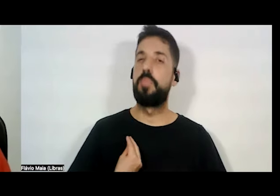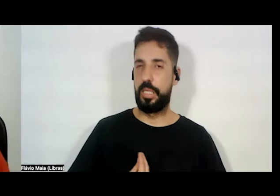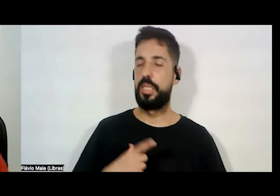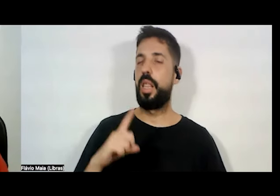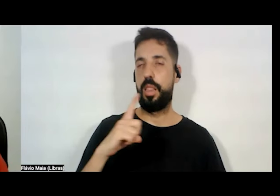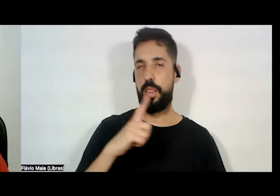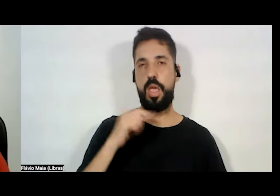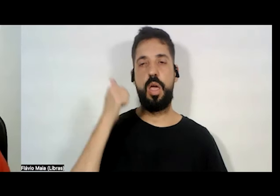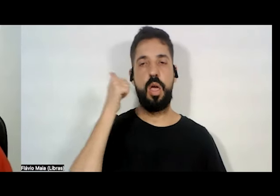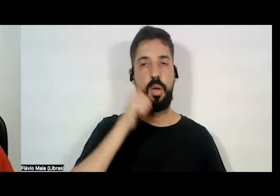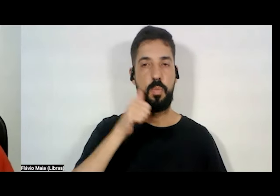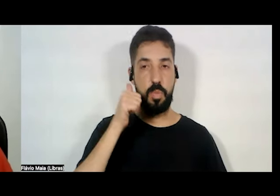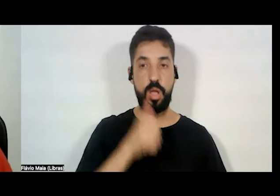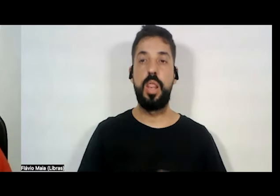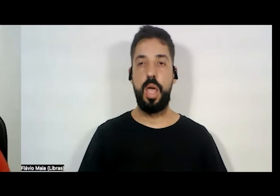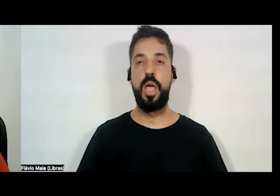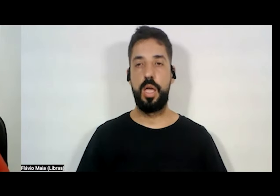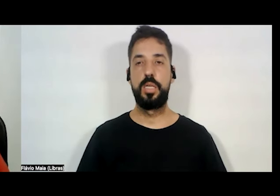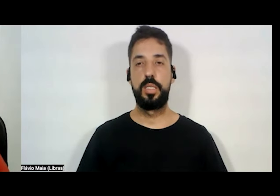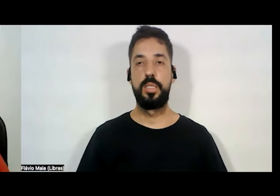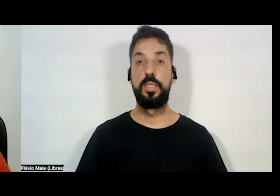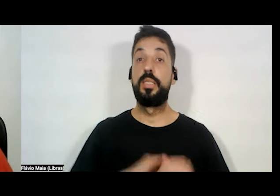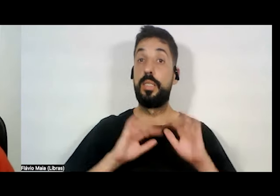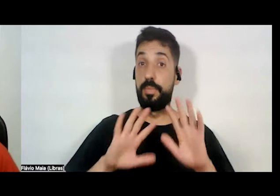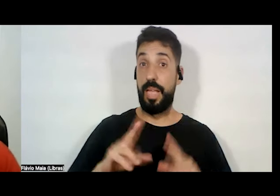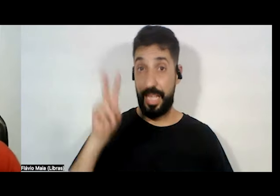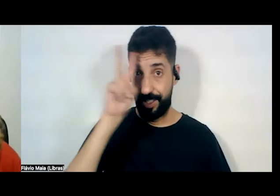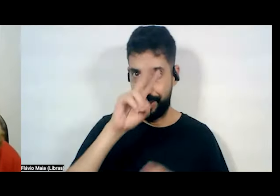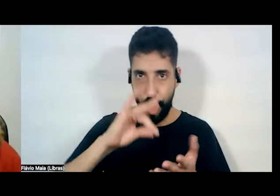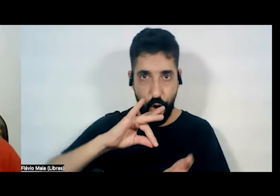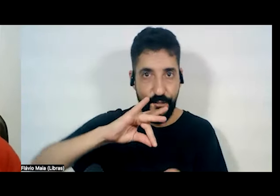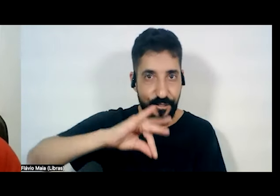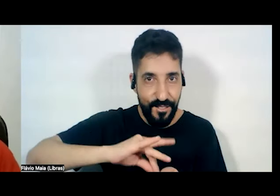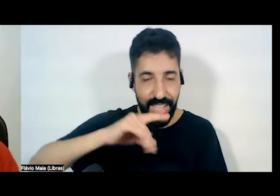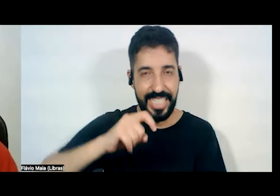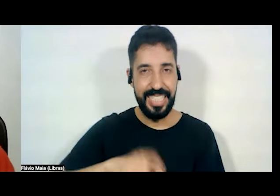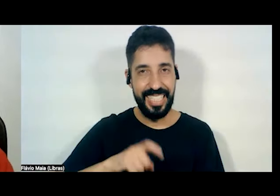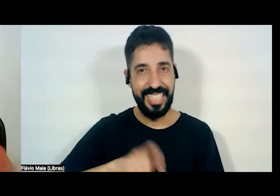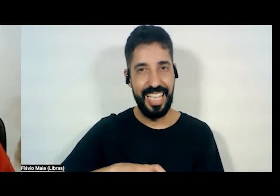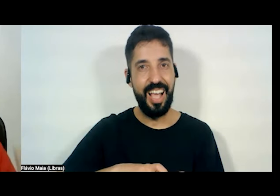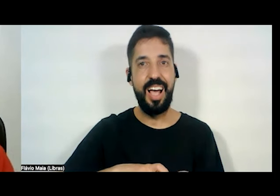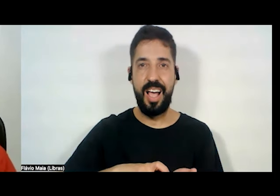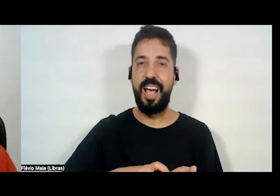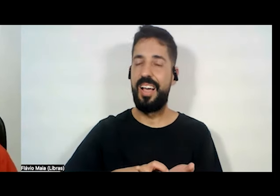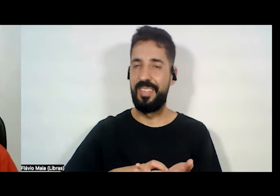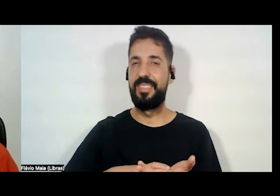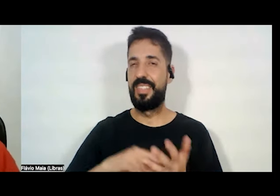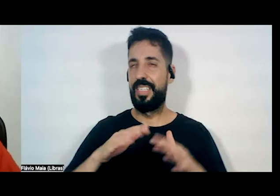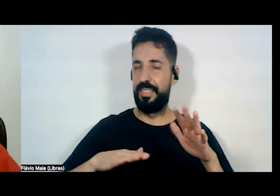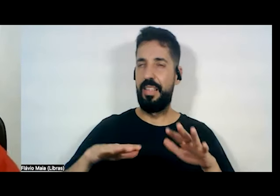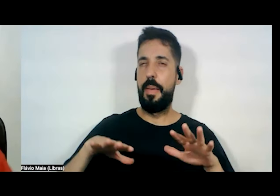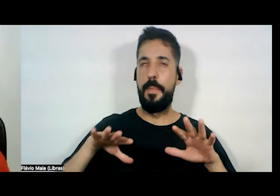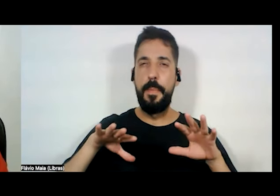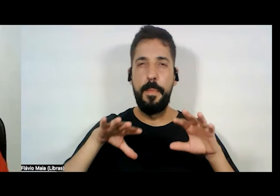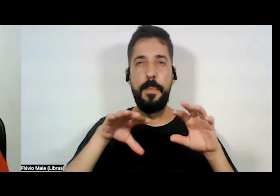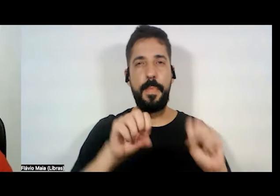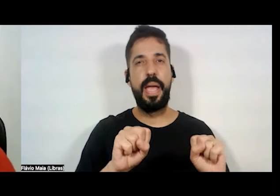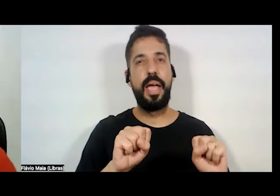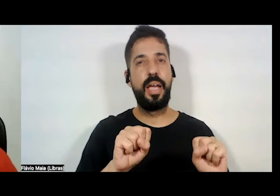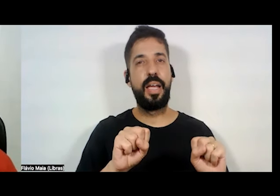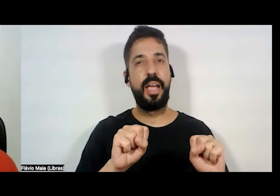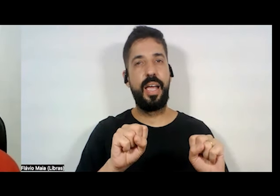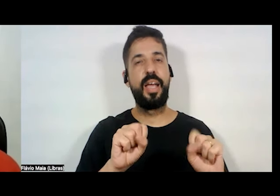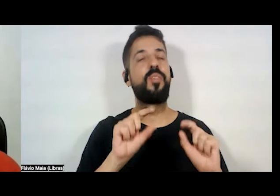ainda que a história oficial tenha se ocupado, e muito, de apagar